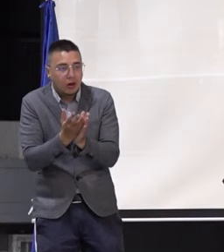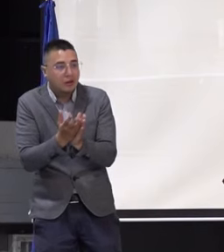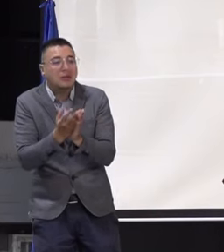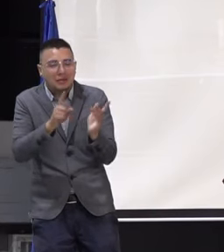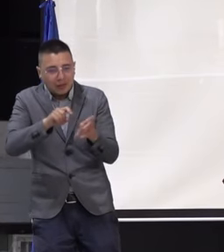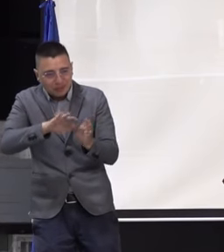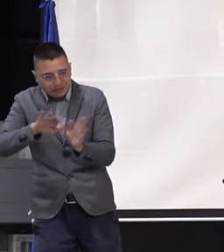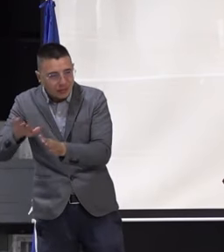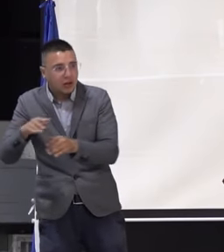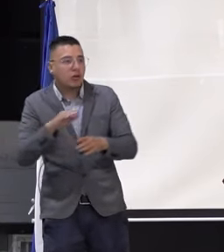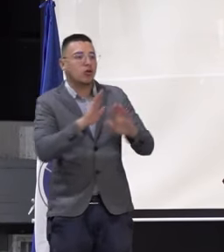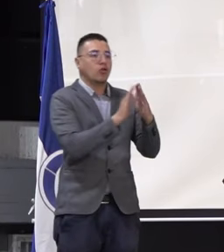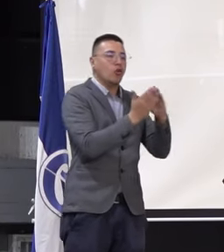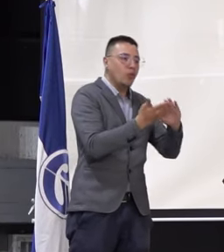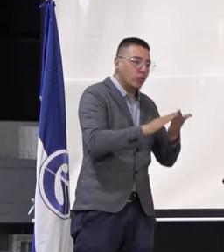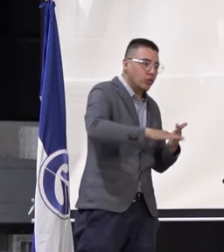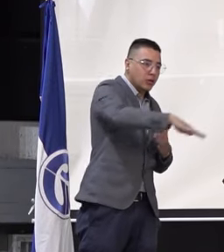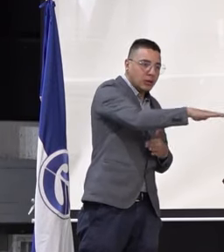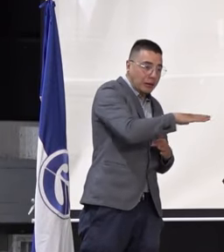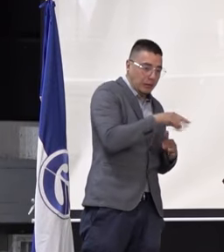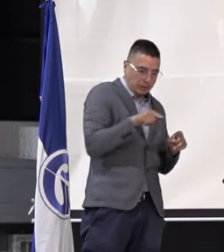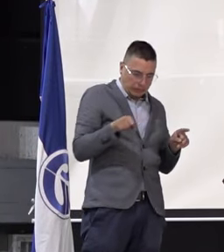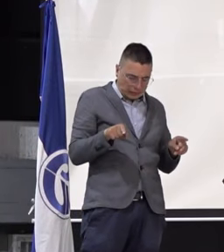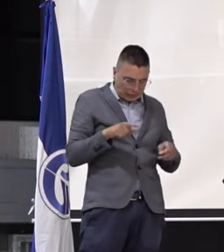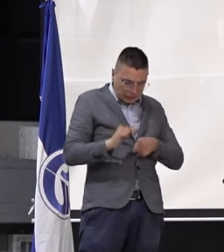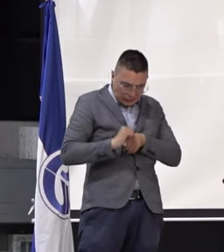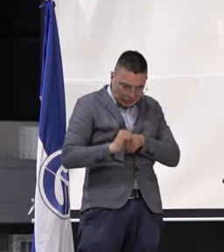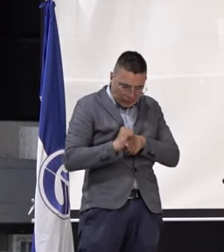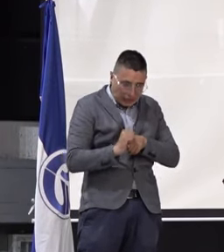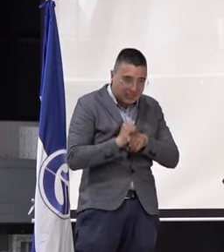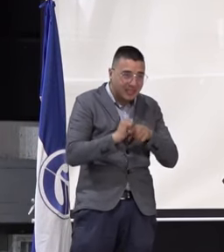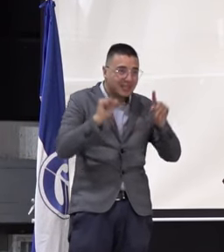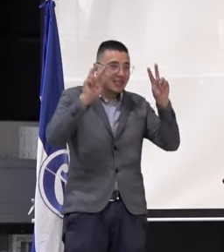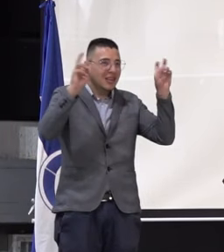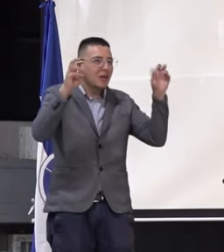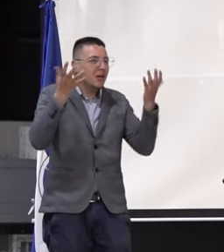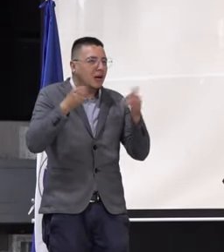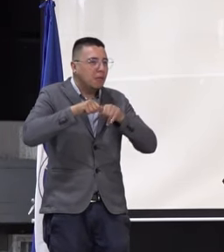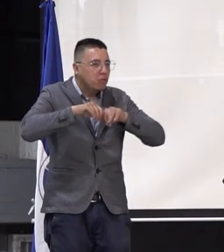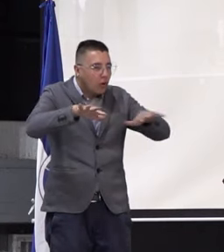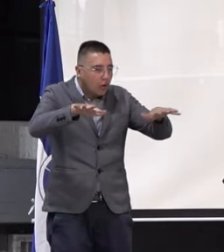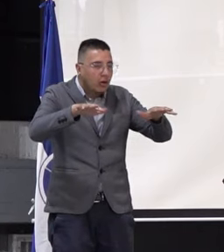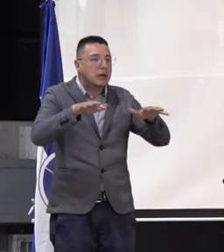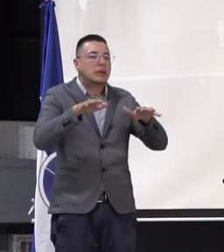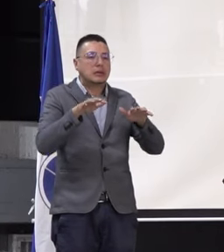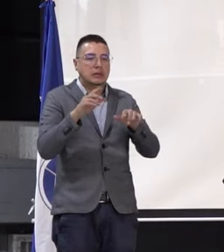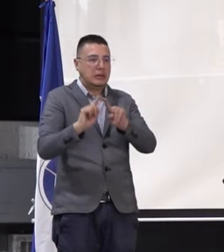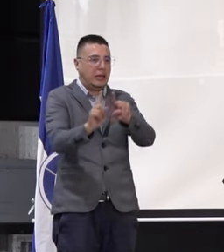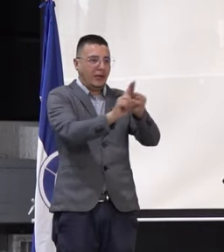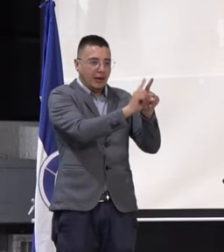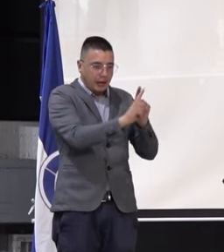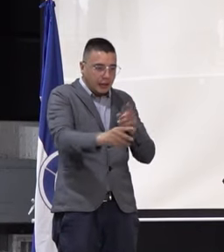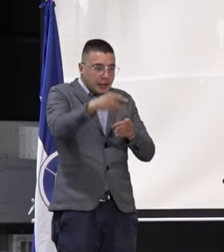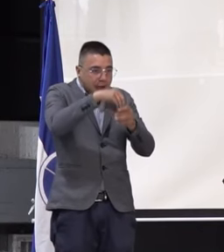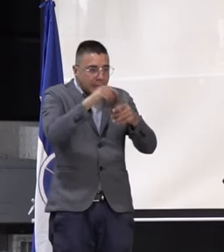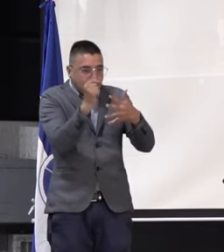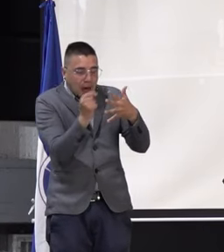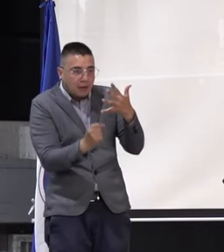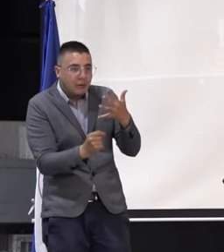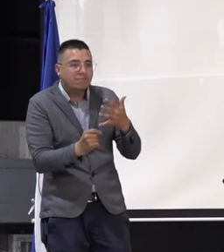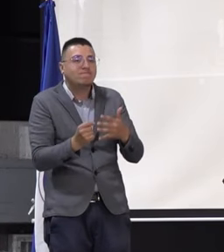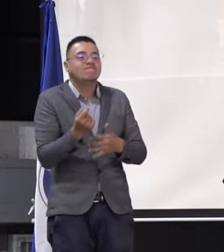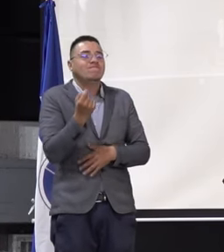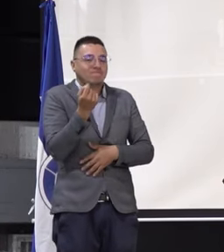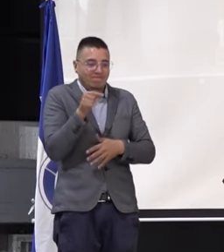en la comunidad. Son unos ejercicios que desde lo público, en todos sus aspectos, no se